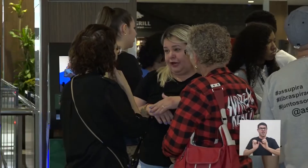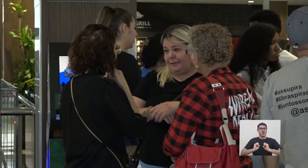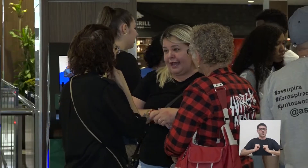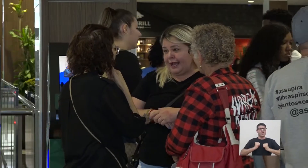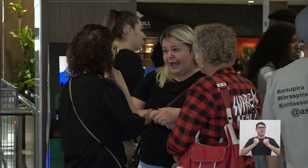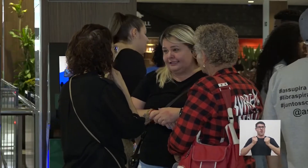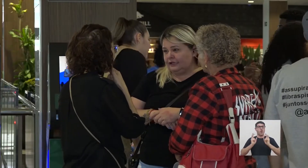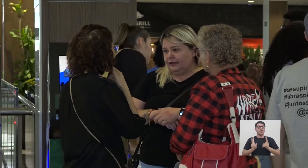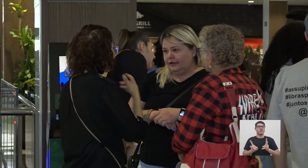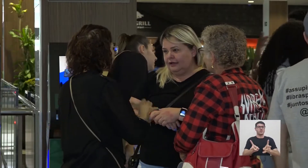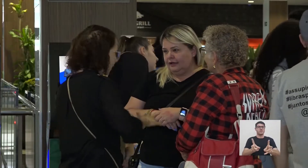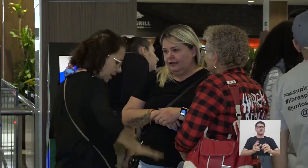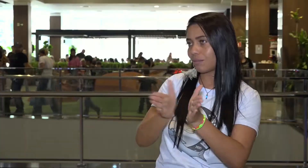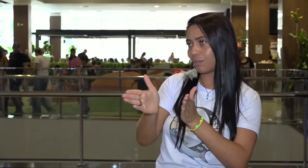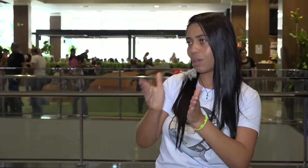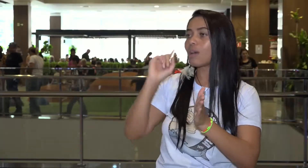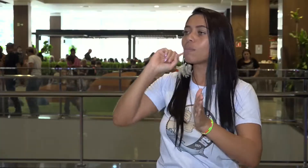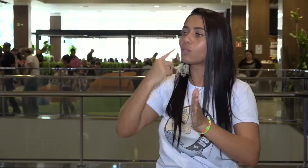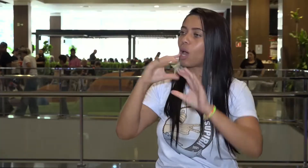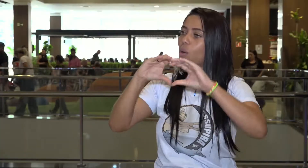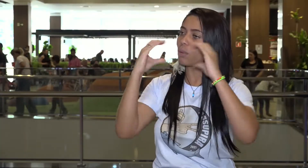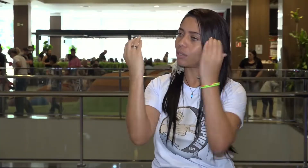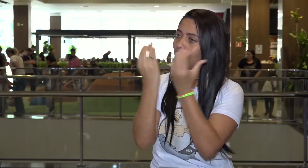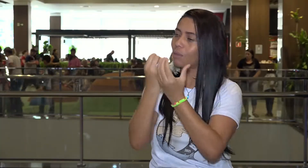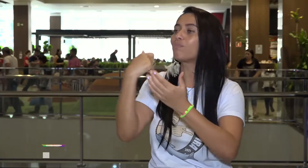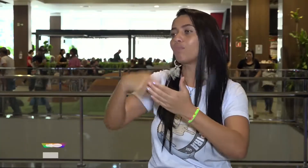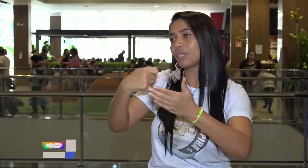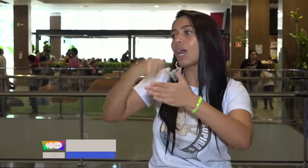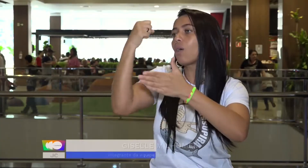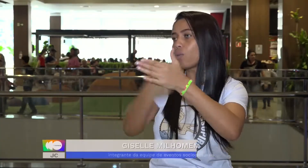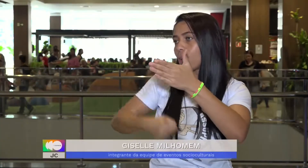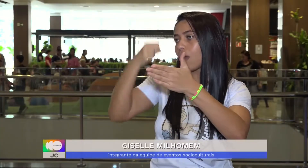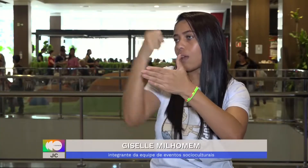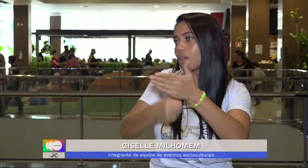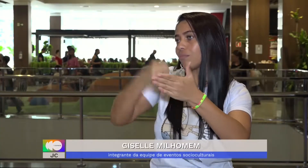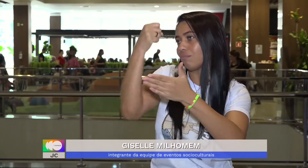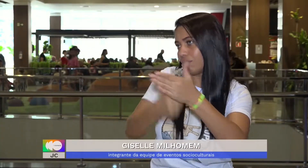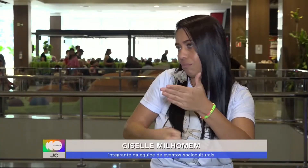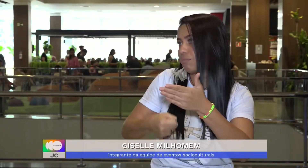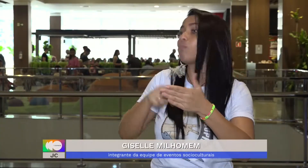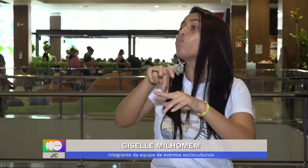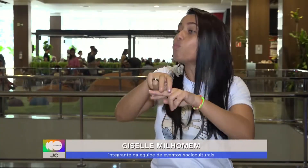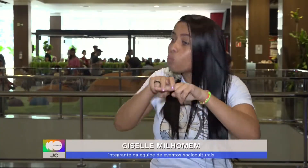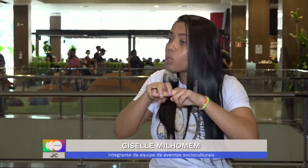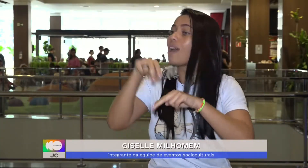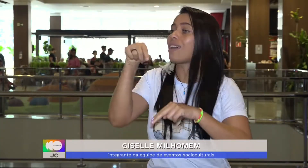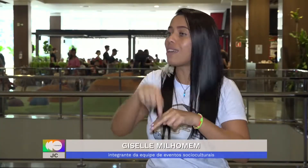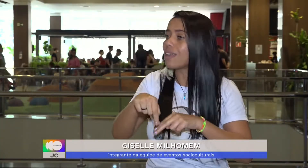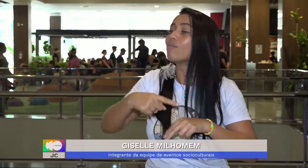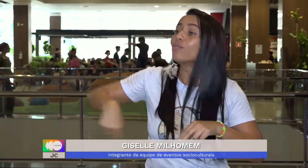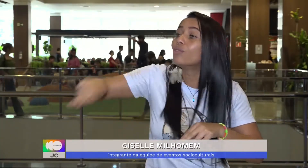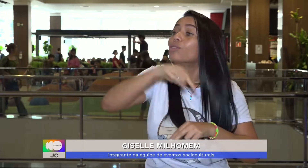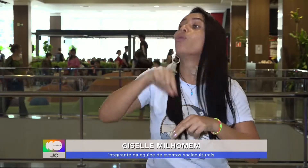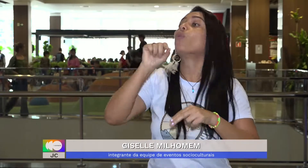não acabou. Representa a nossa luta para que tenha acessibilidade em todos os lugares. Por isso que a gente